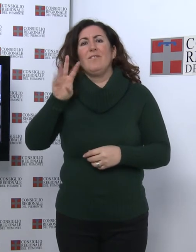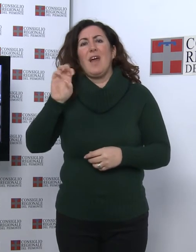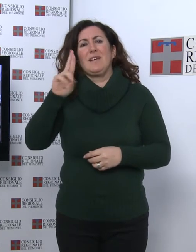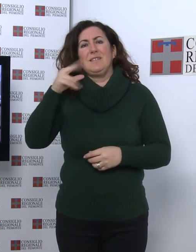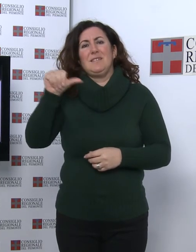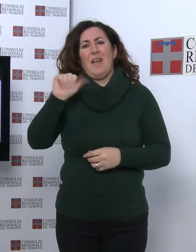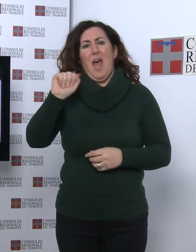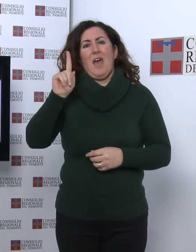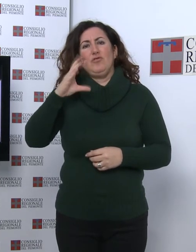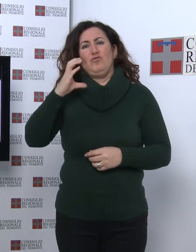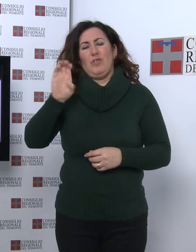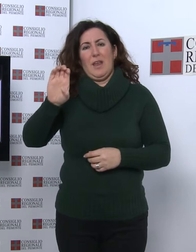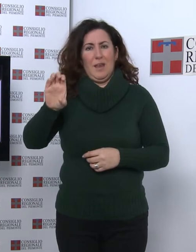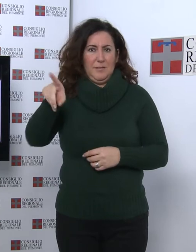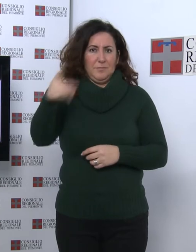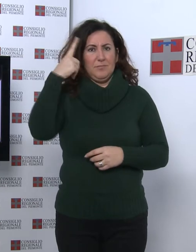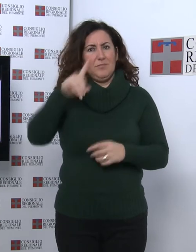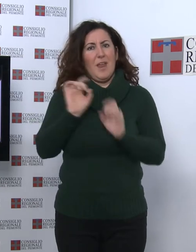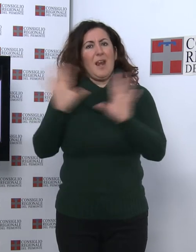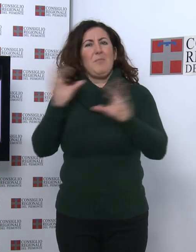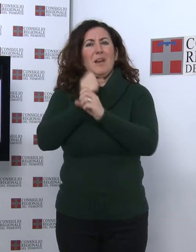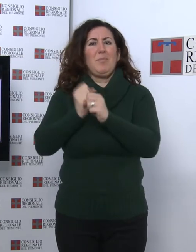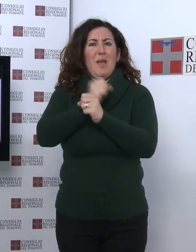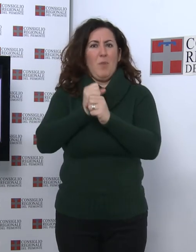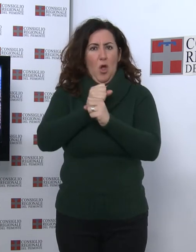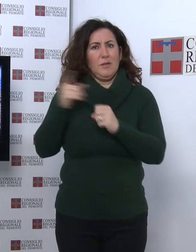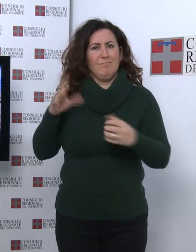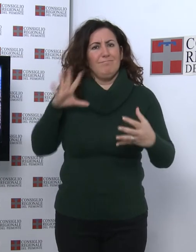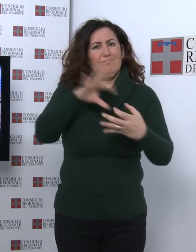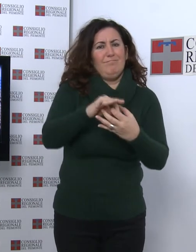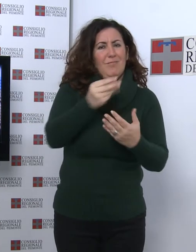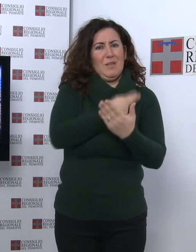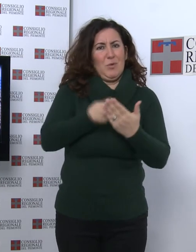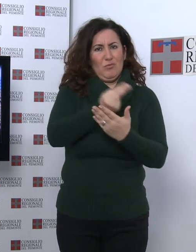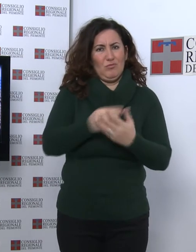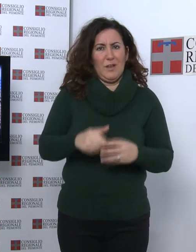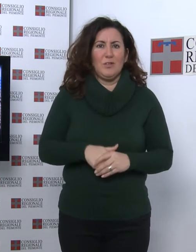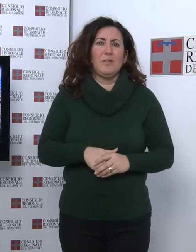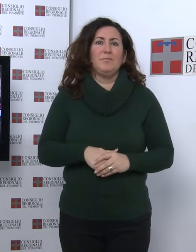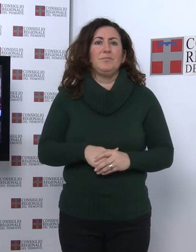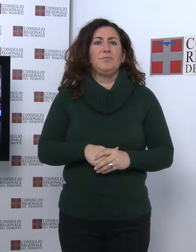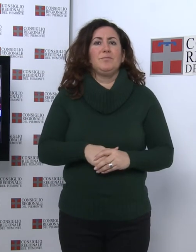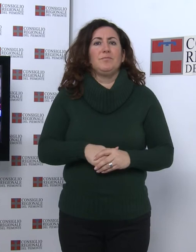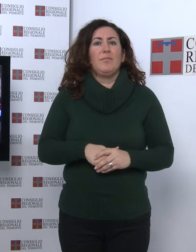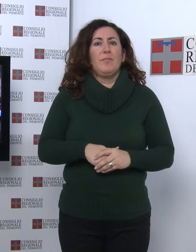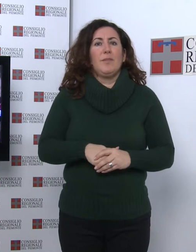e Acmos che collaborano alla realizzazione del progetto Sotto 18 Film Festival La manifestazione